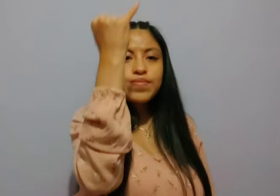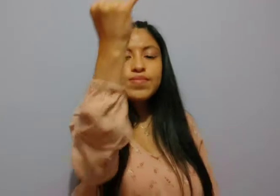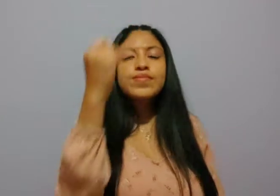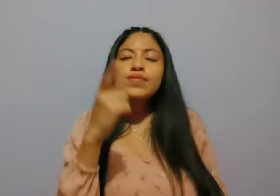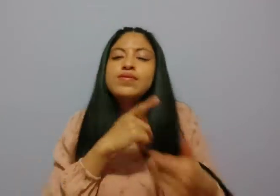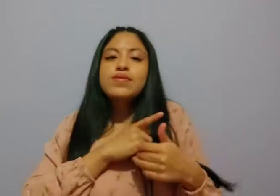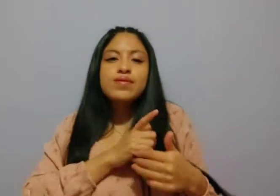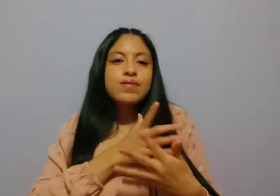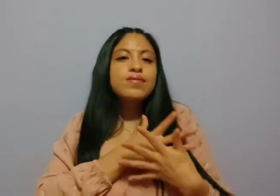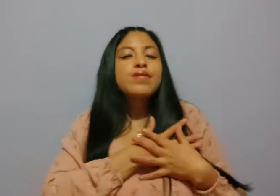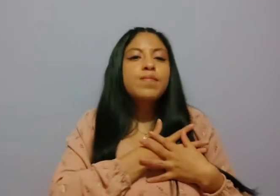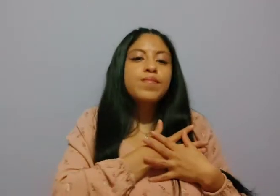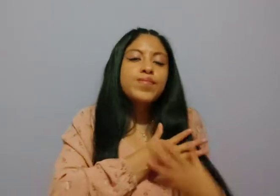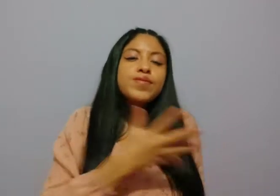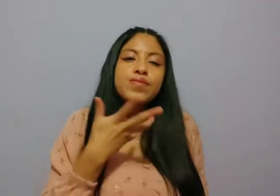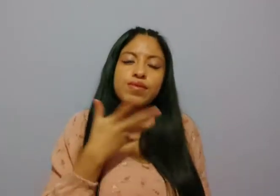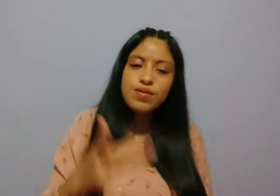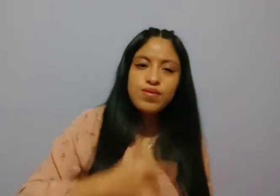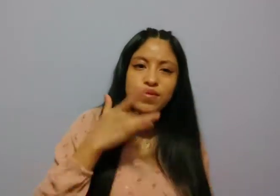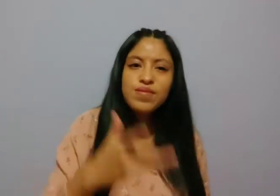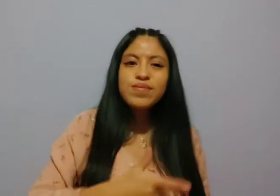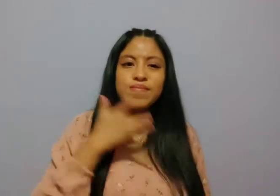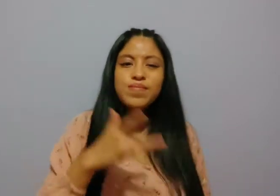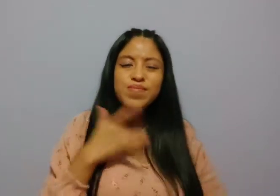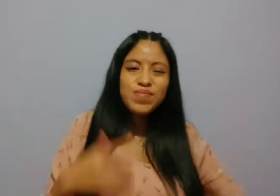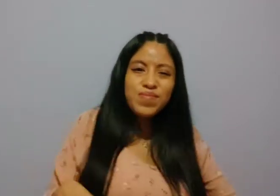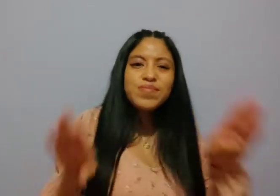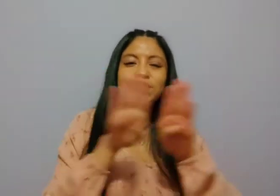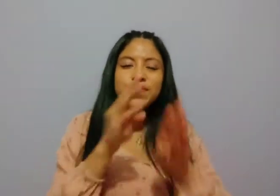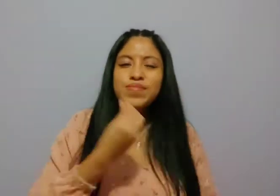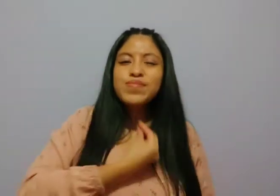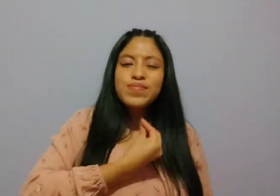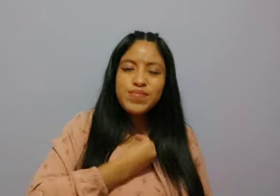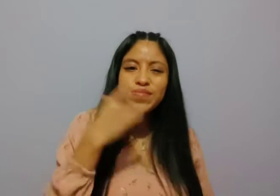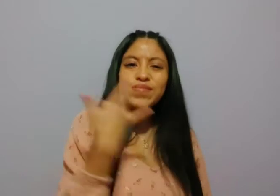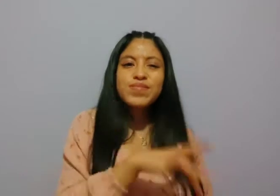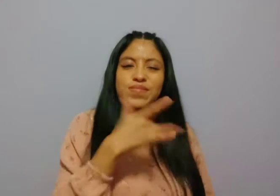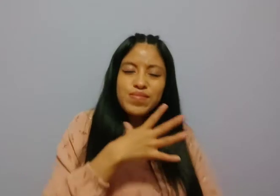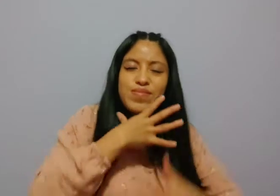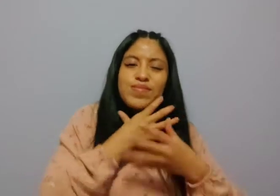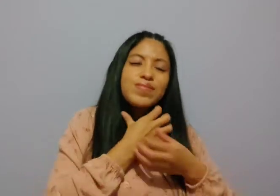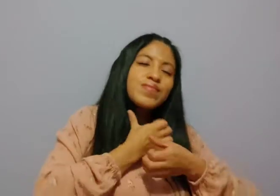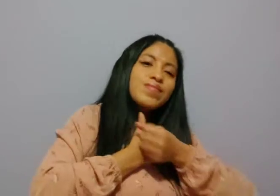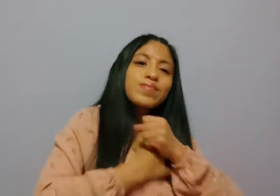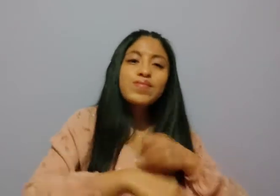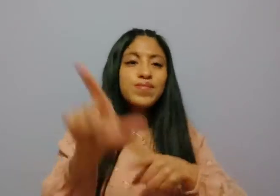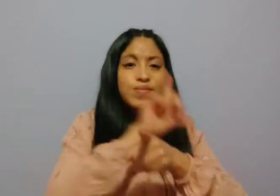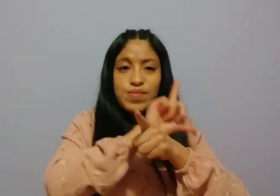imaginas amor Tengo sentimientos de cómo aguantar tanto dolor